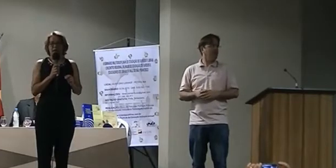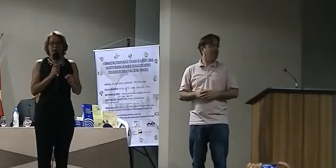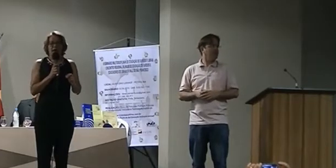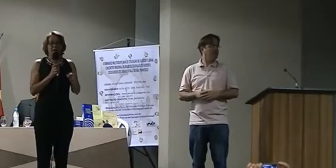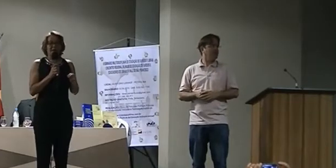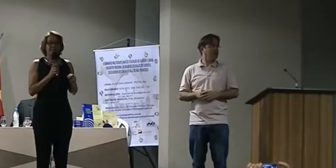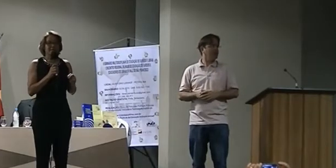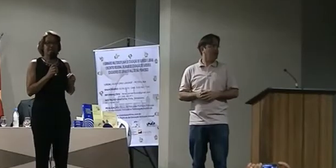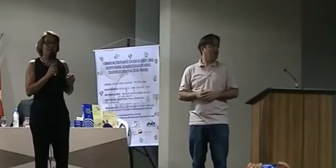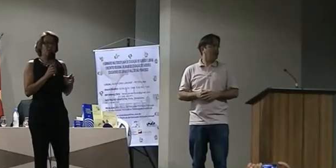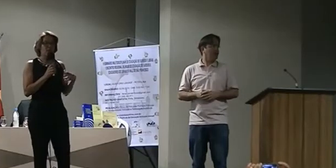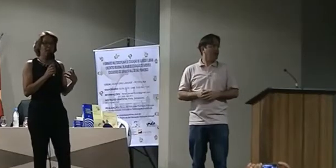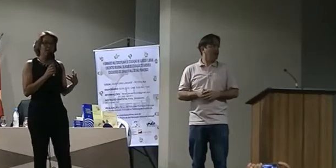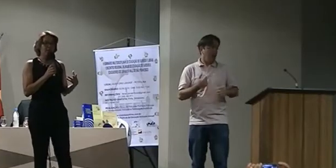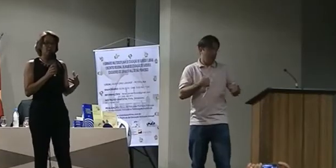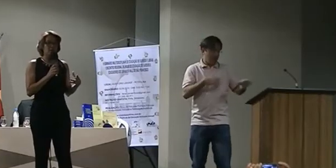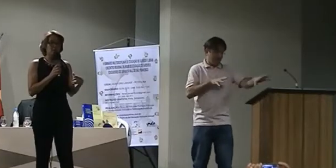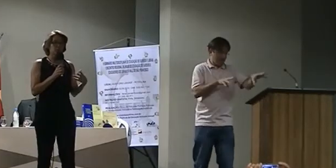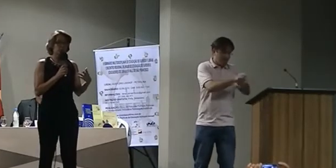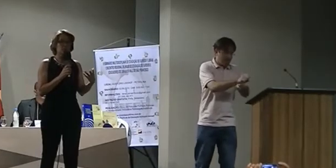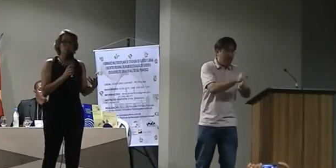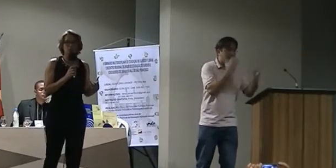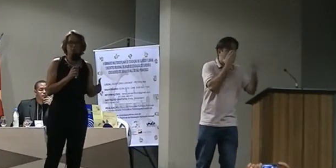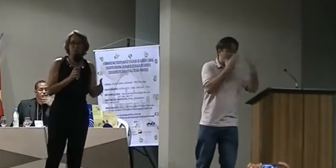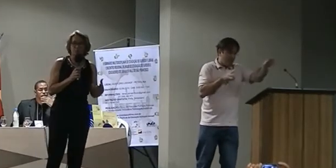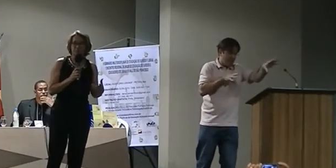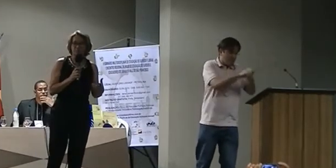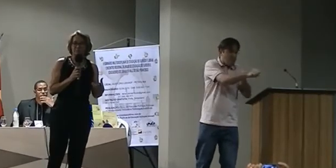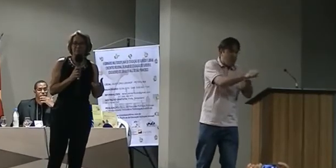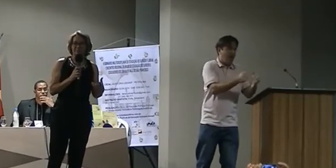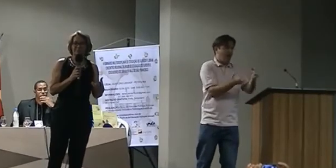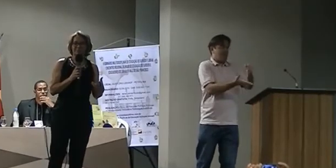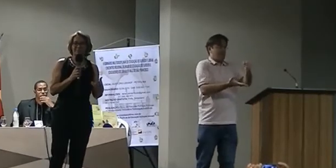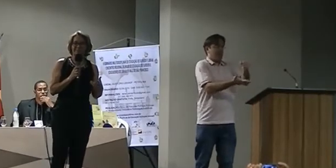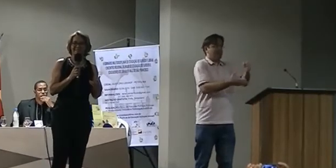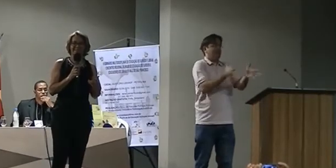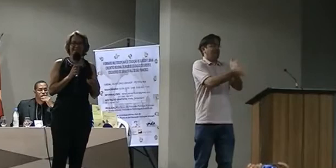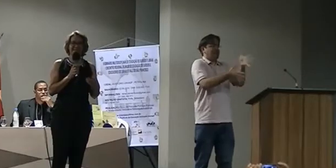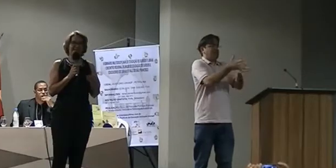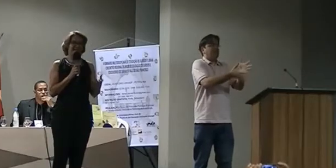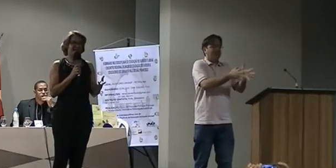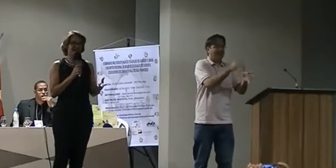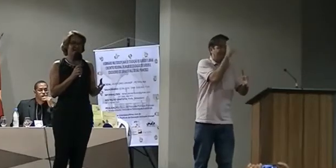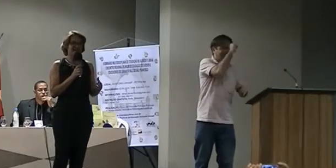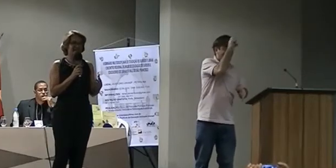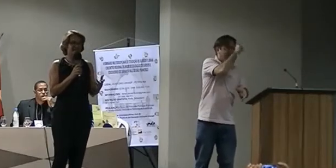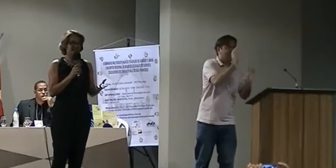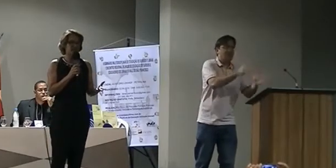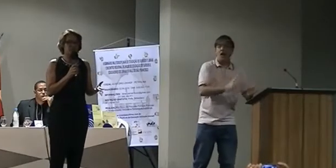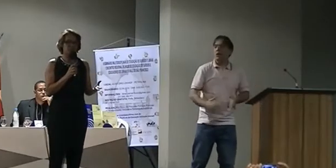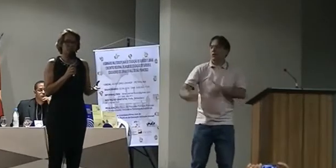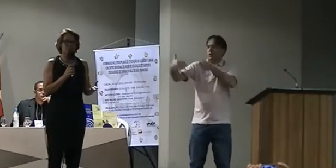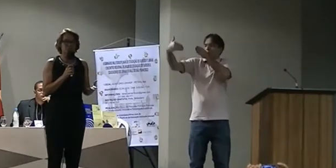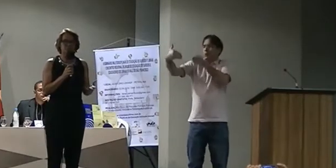Mas é um momento muito íntimo dessa criança, desse adulto surdo.